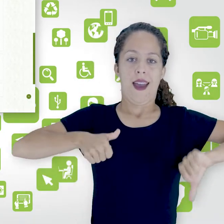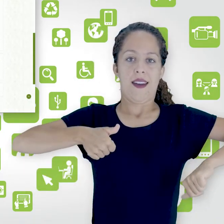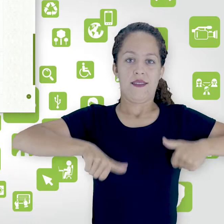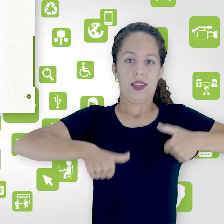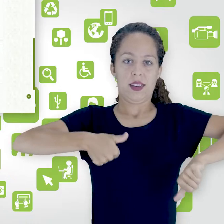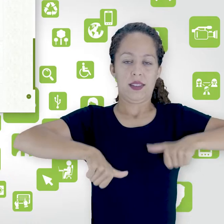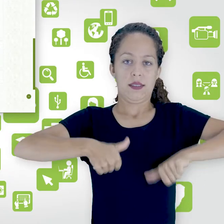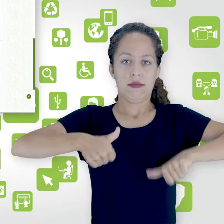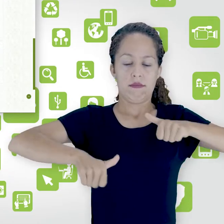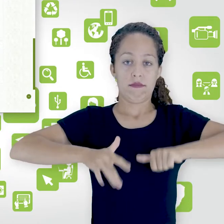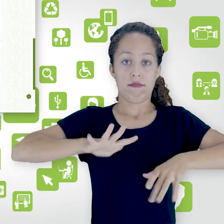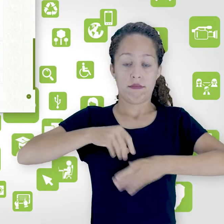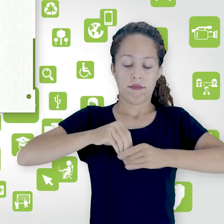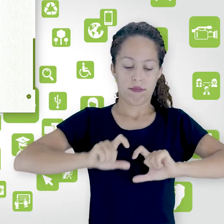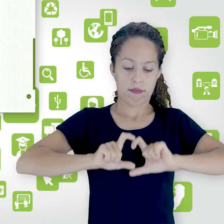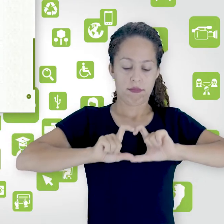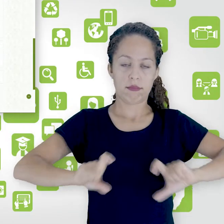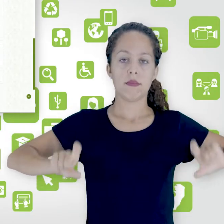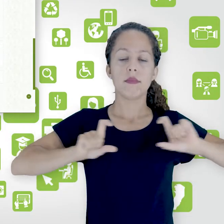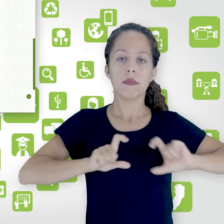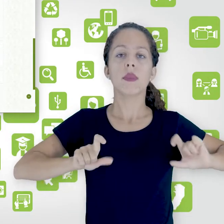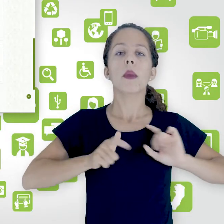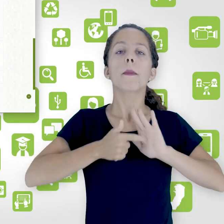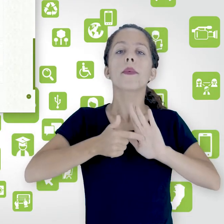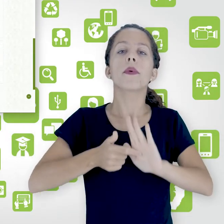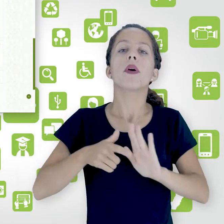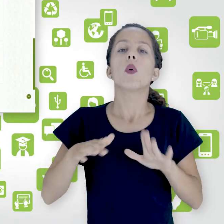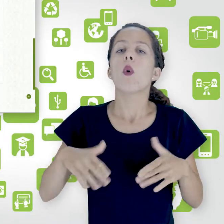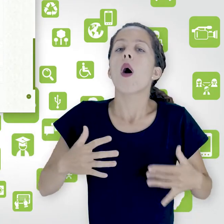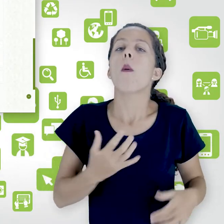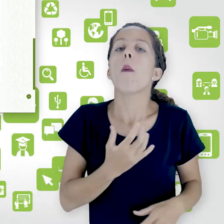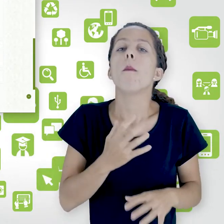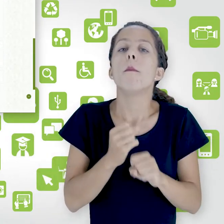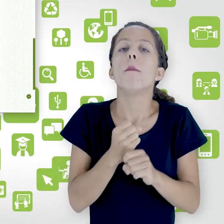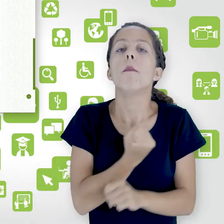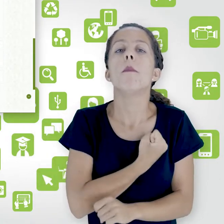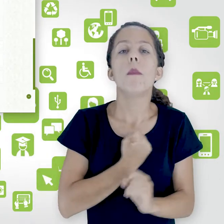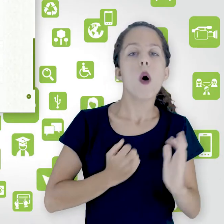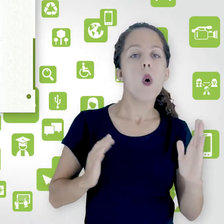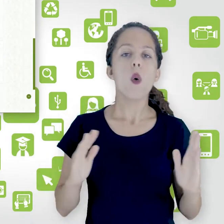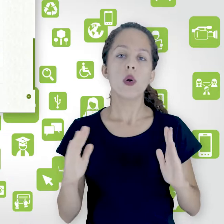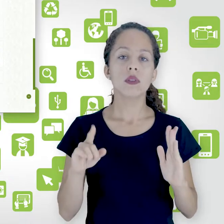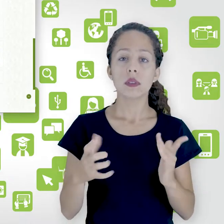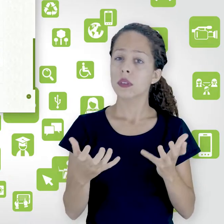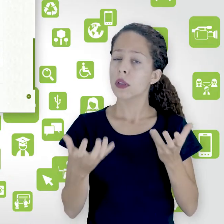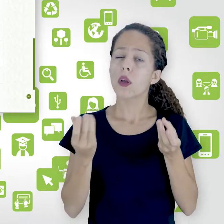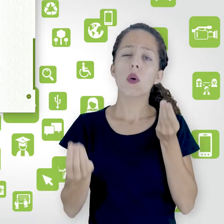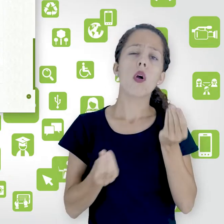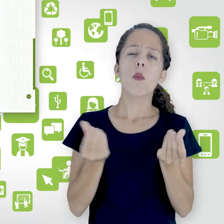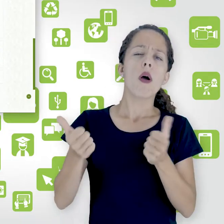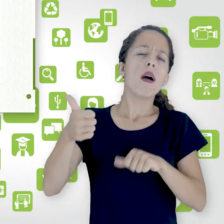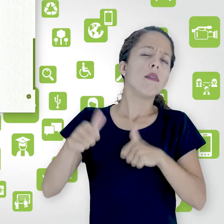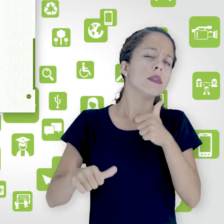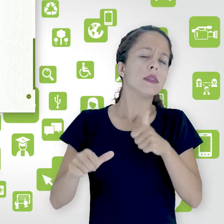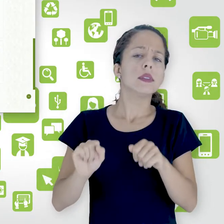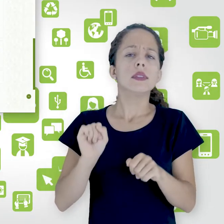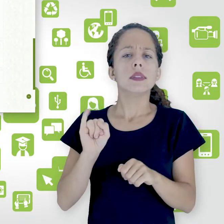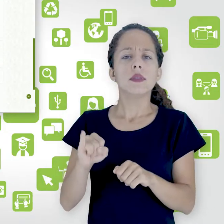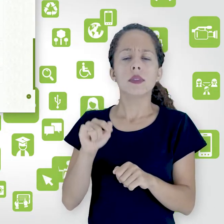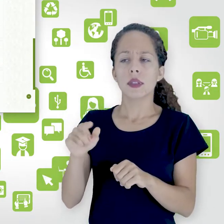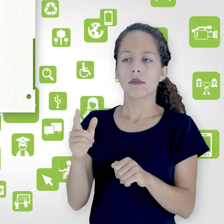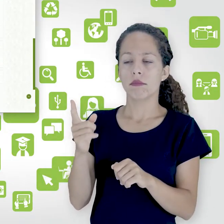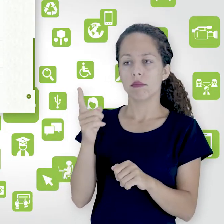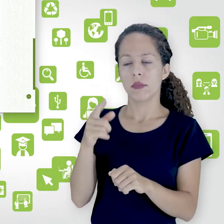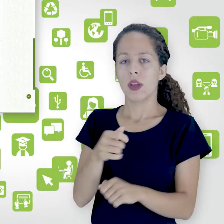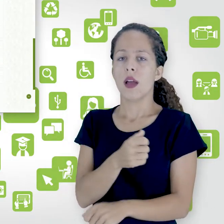avaliações você vai poder dizer qual é a pontuação que você quer usar como vai ser feita né se você vai fazer média